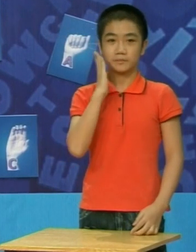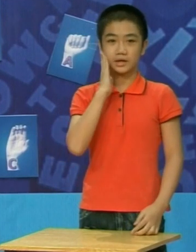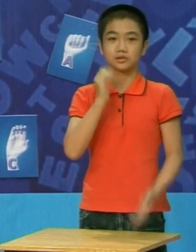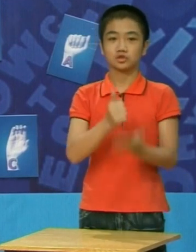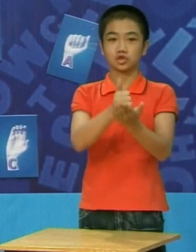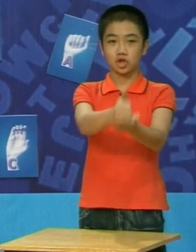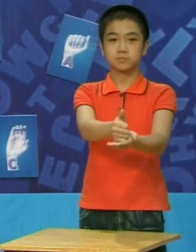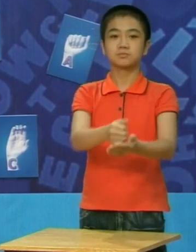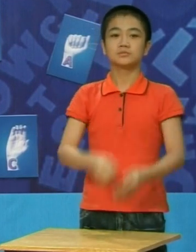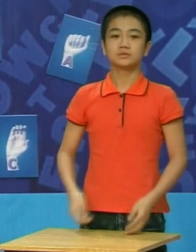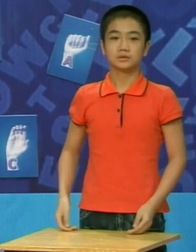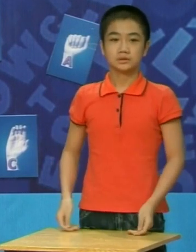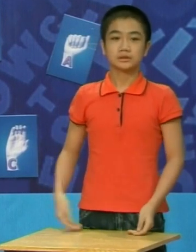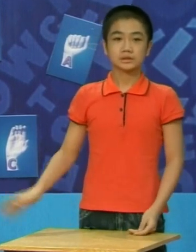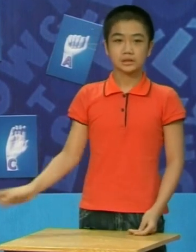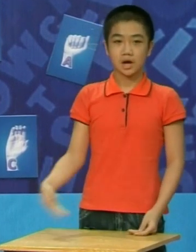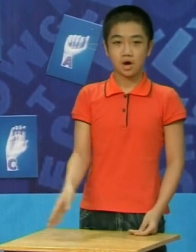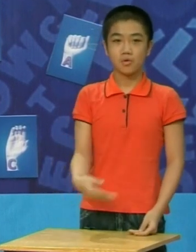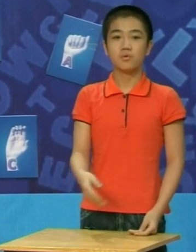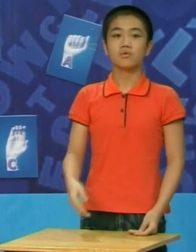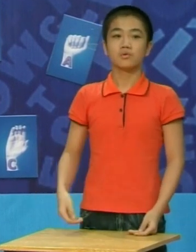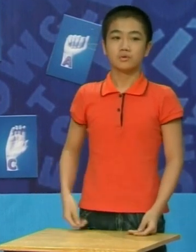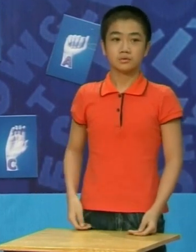Bạn trai này ở nhà giúp bố mẹ quét nhà này